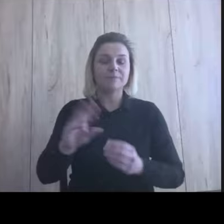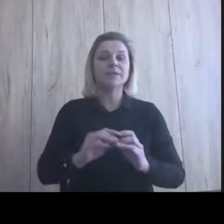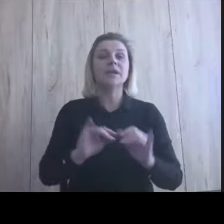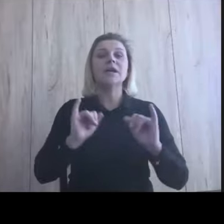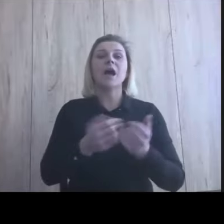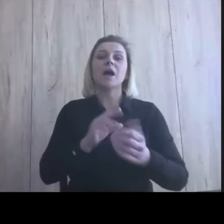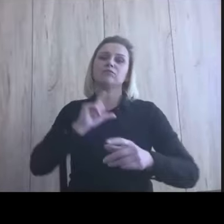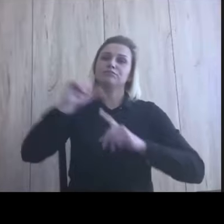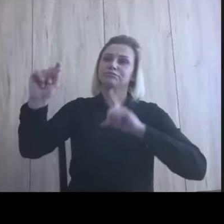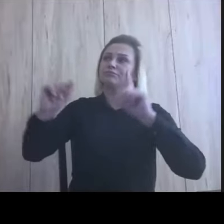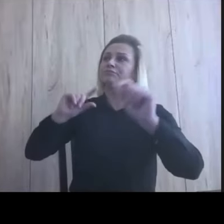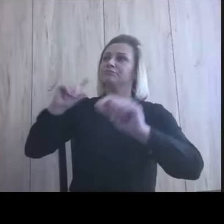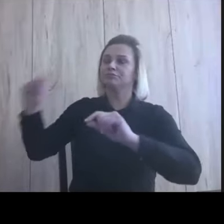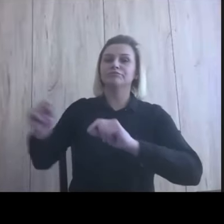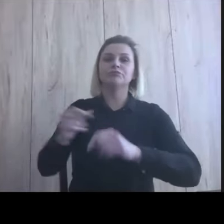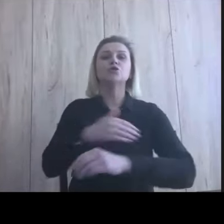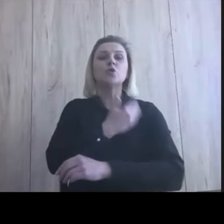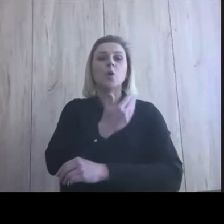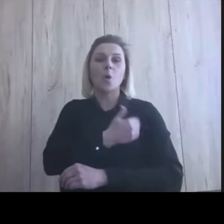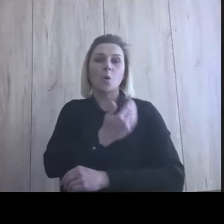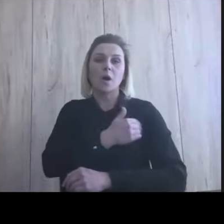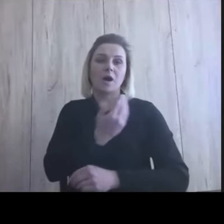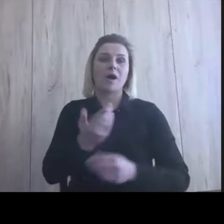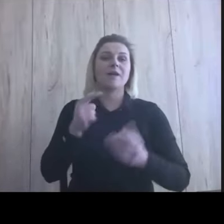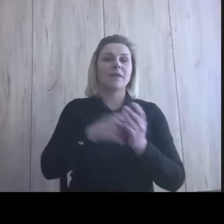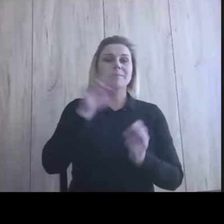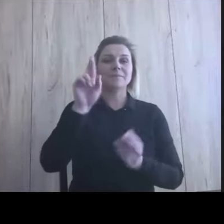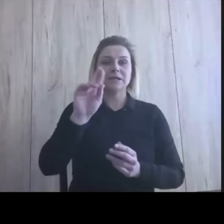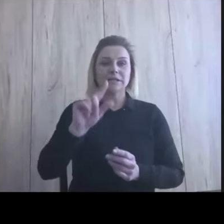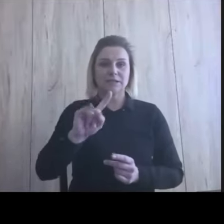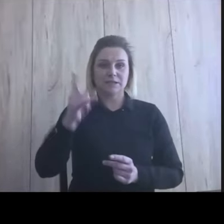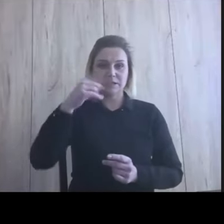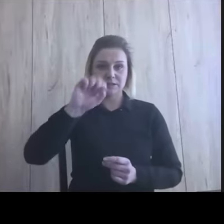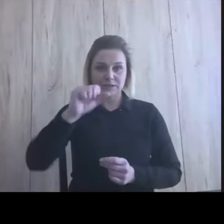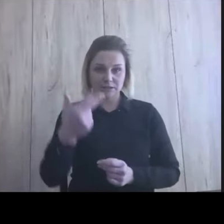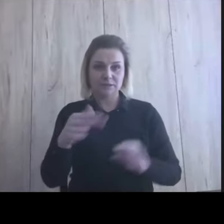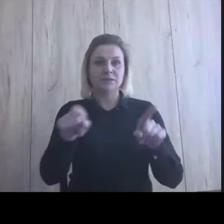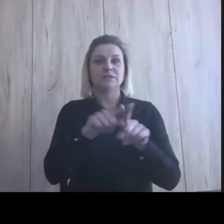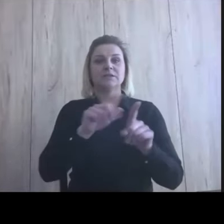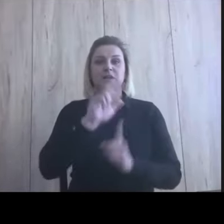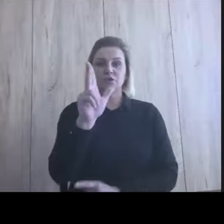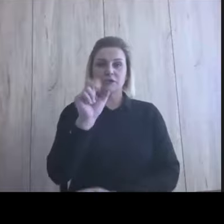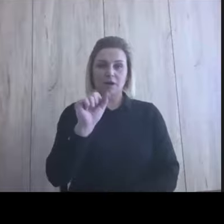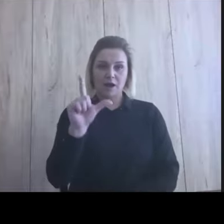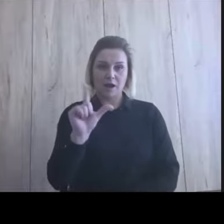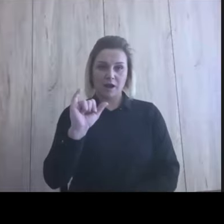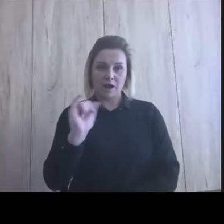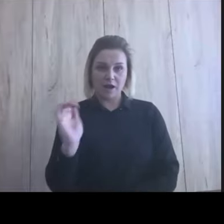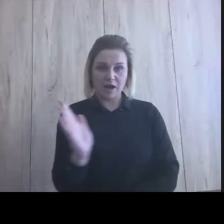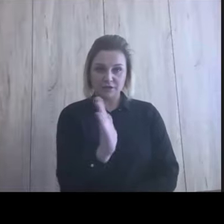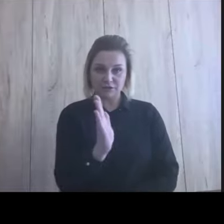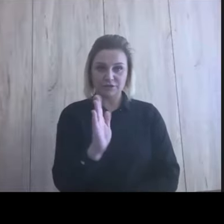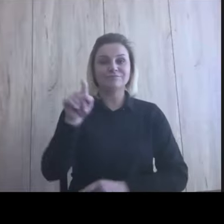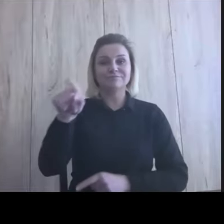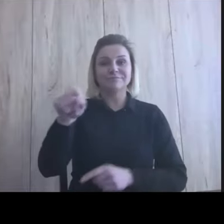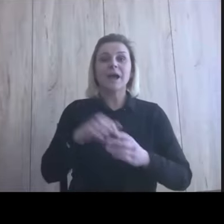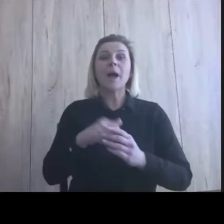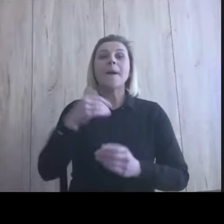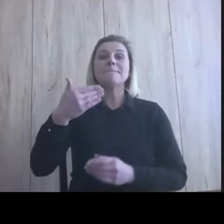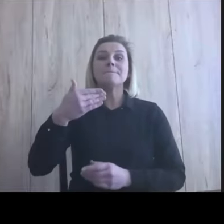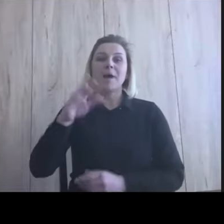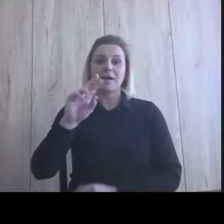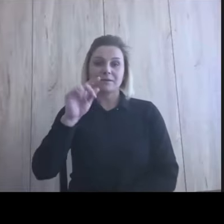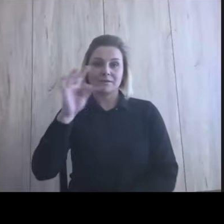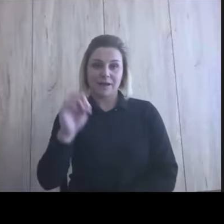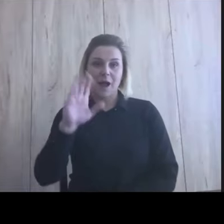szkół, bo byliśmy w szkole w Rydzynie i w szkole w Kaliszu, i też wiem, że Martusia Borkowska, która